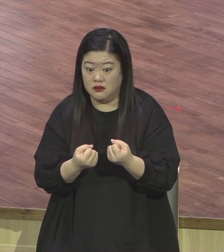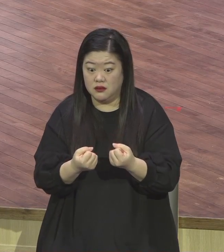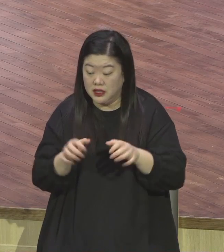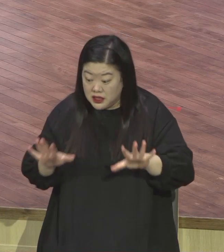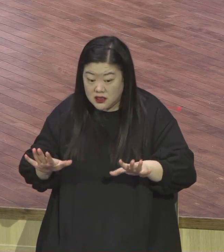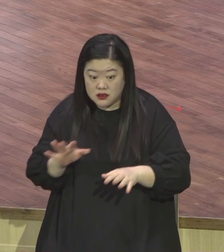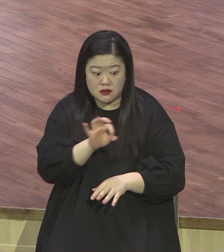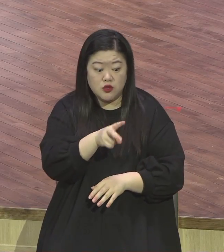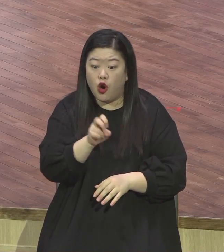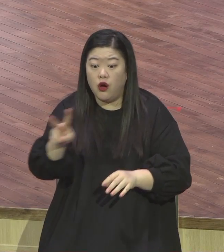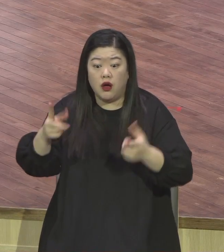안타까운 것은요